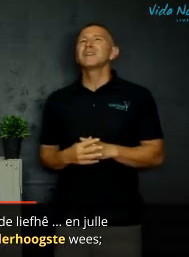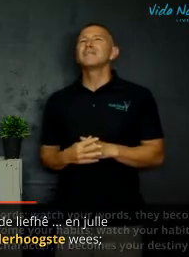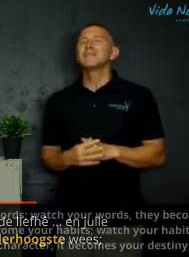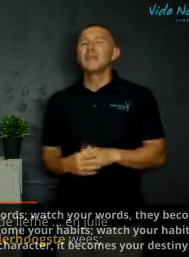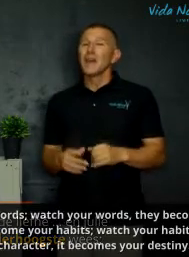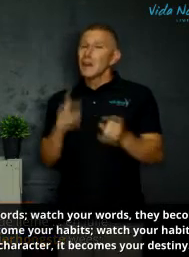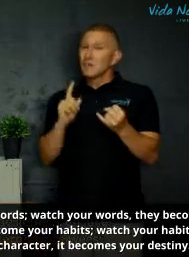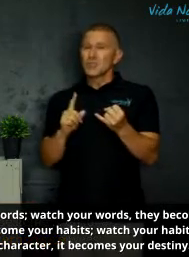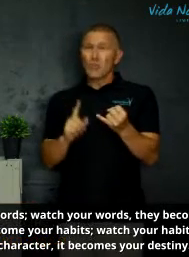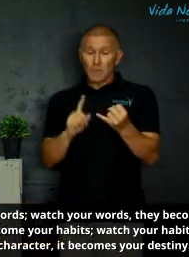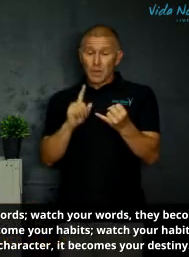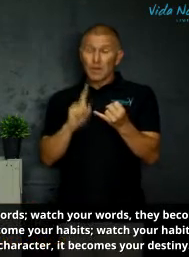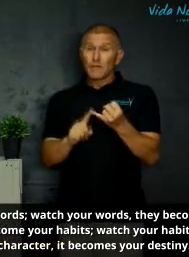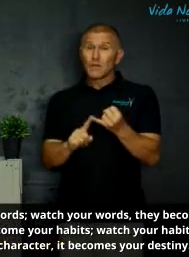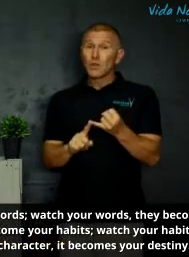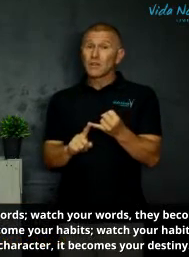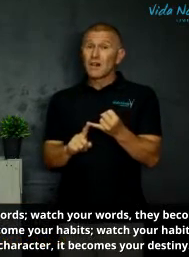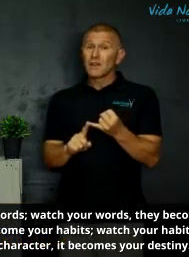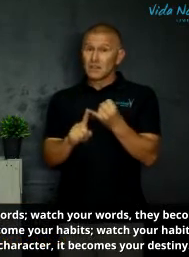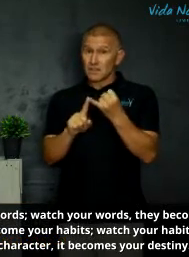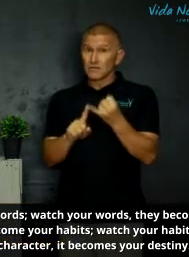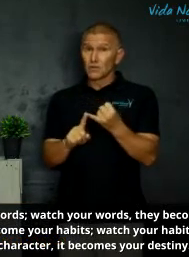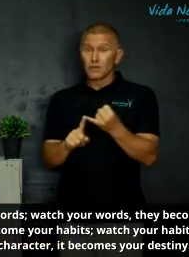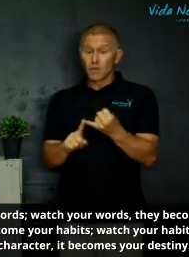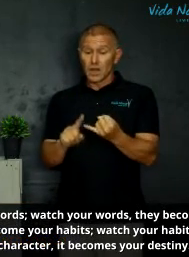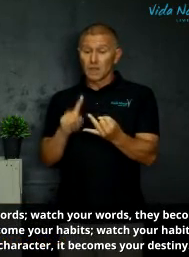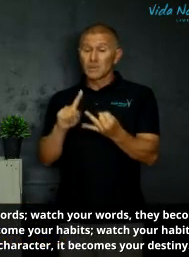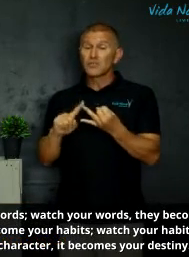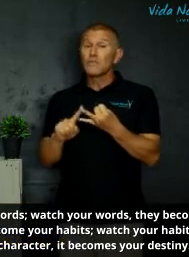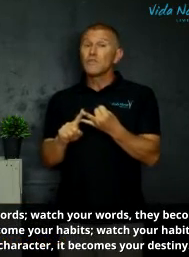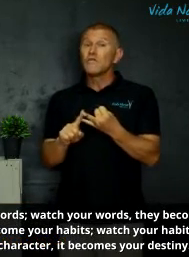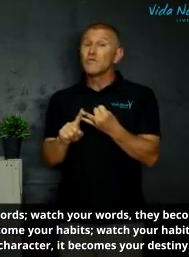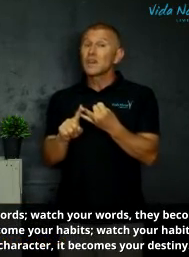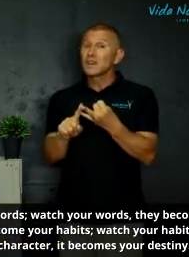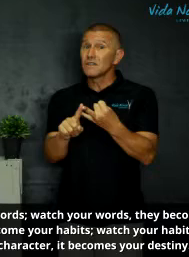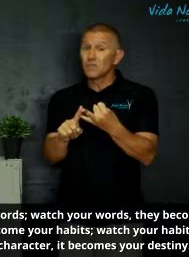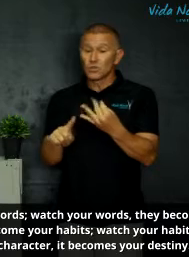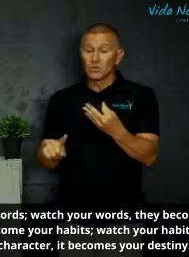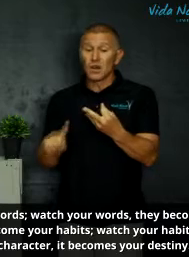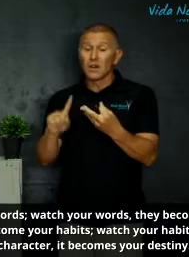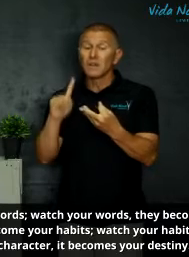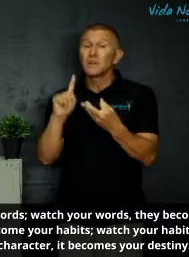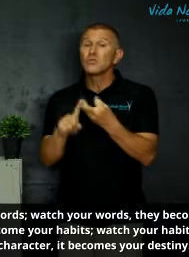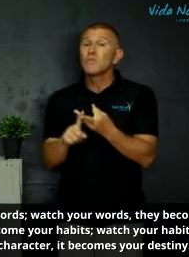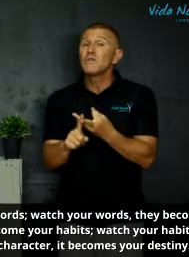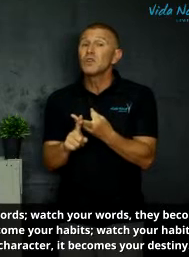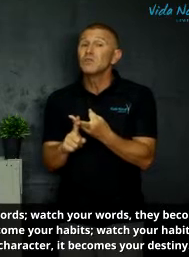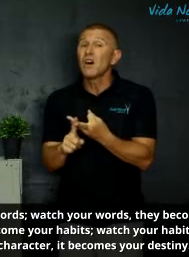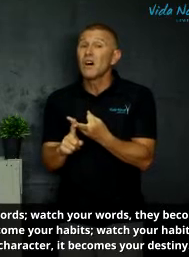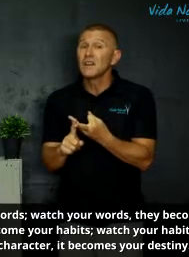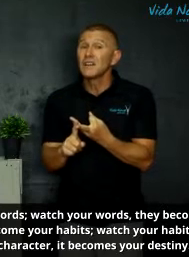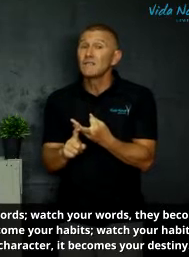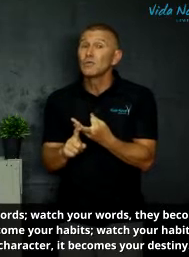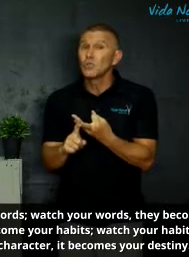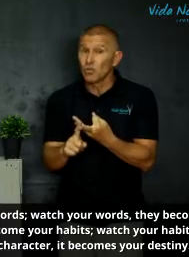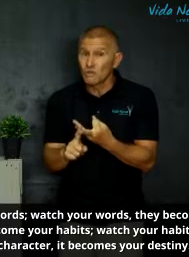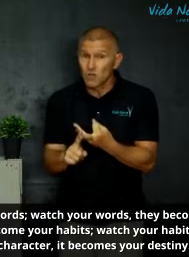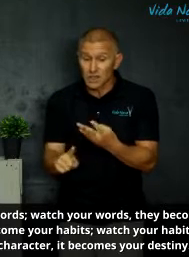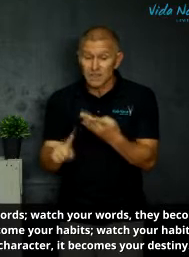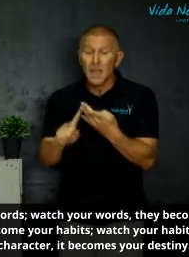mense gesê pas op vir jou gedagtes dit word jou woorde pas op vir jou woorde dit word jou dade pas op vir jou dade dit word jou gewoontes